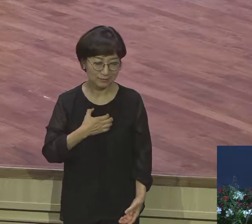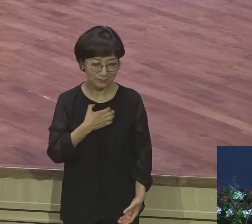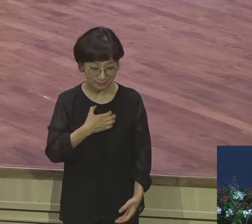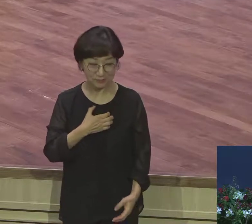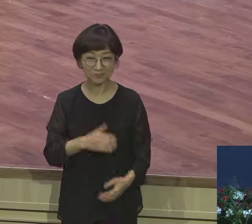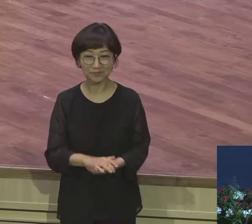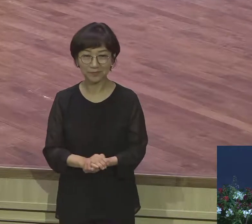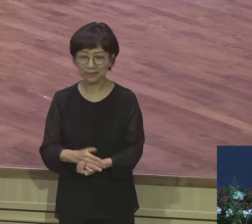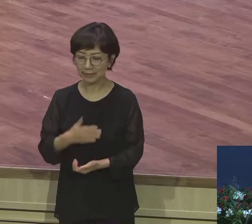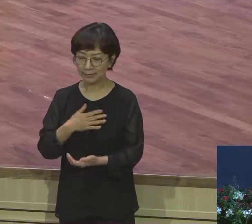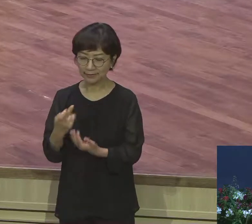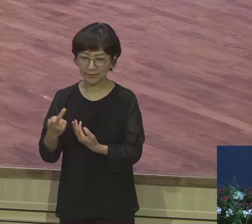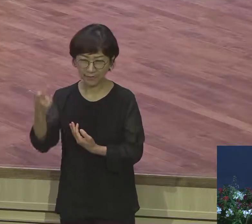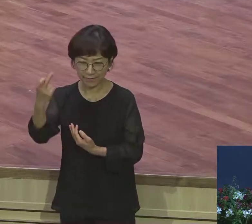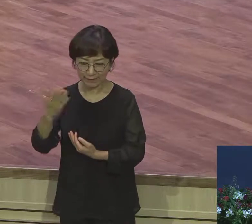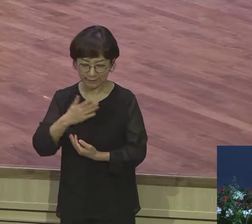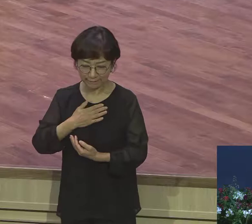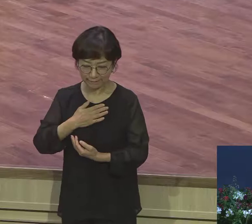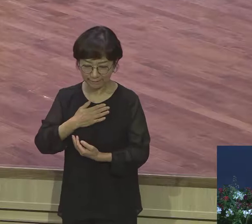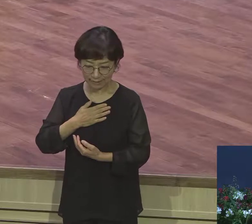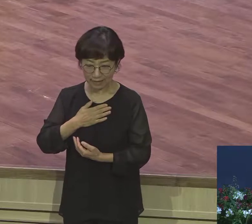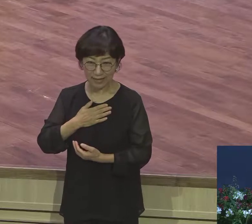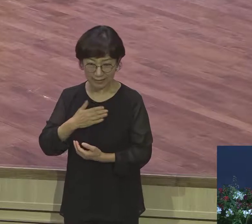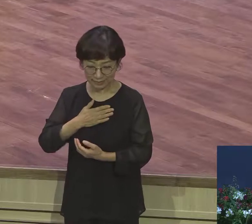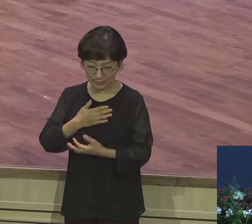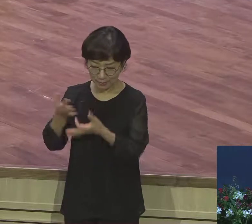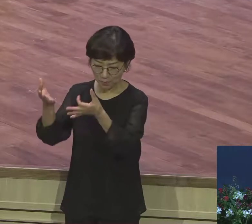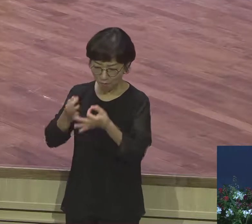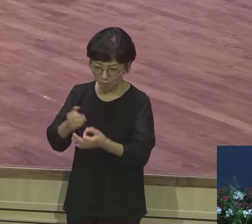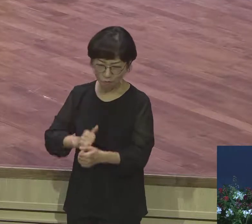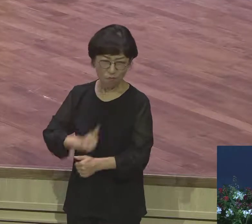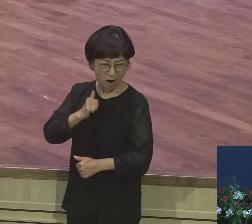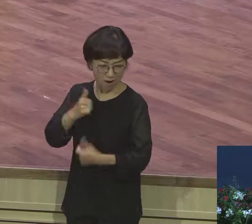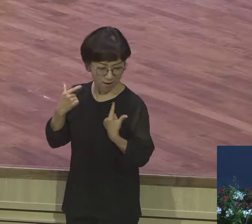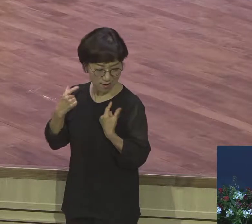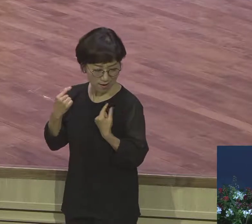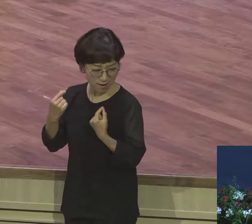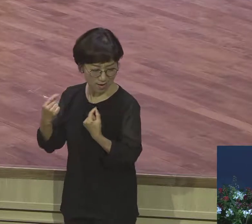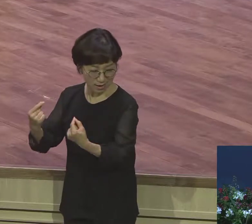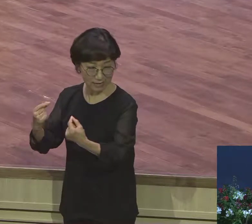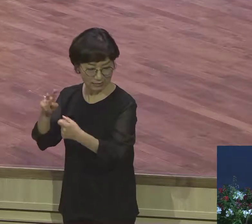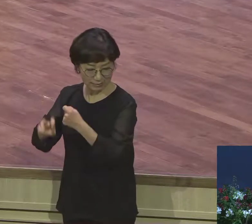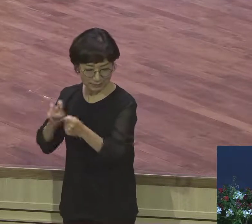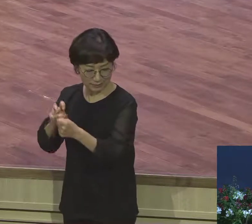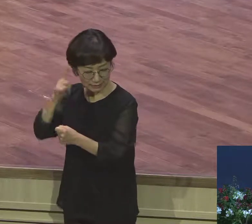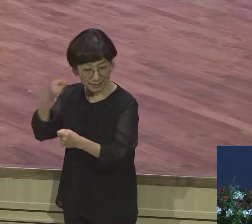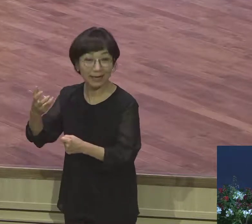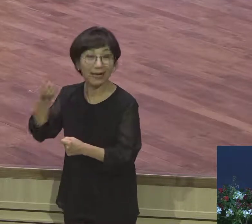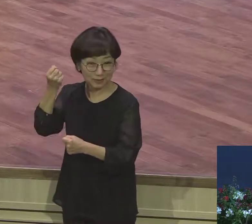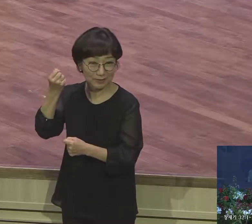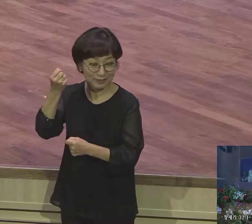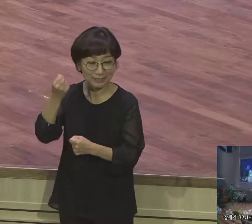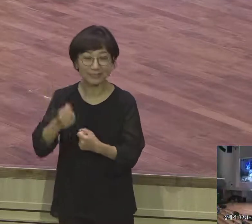나에 대해서 분노가 풀리지 않고 있구나 자 1절로 2절을 보세요 야곱이 길을 가는데